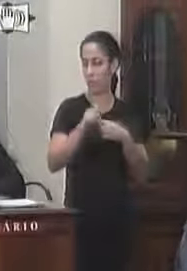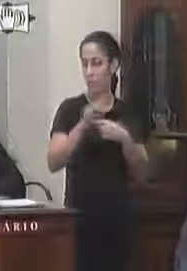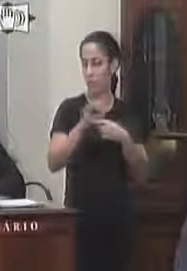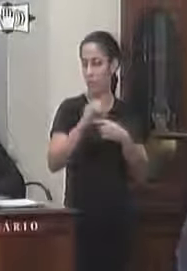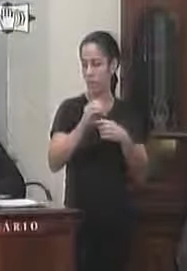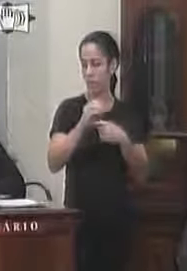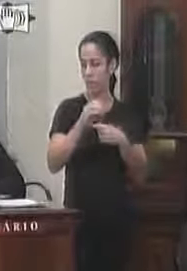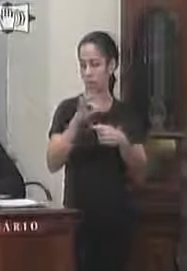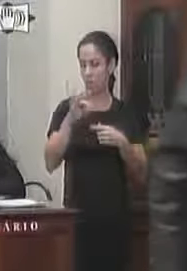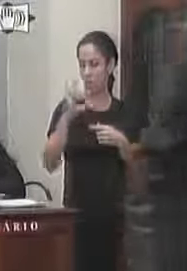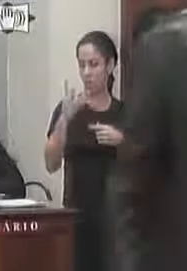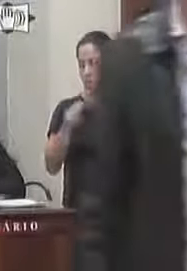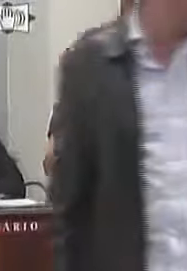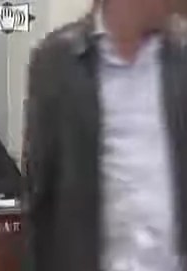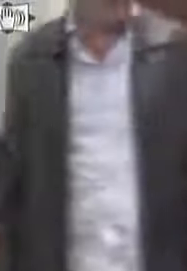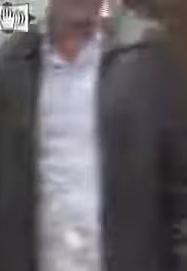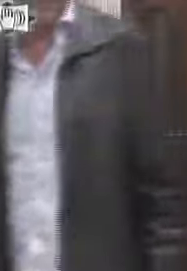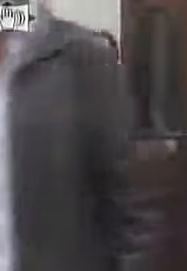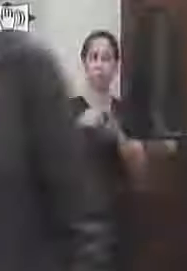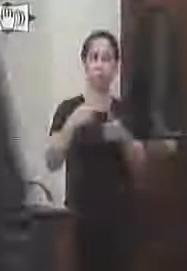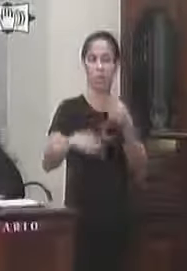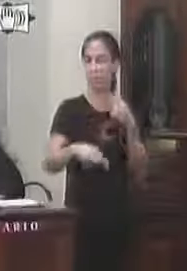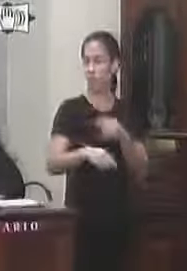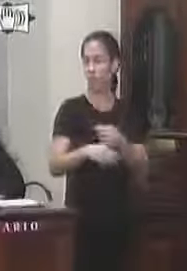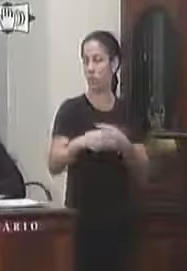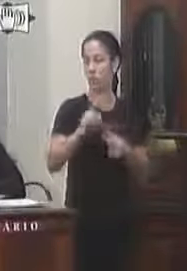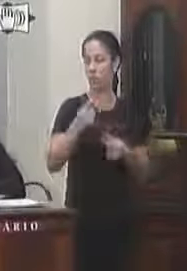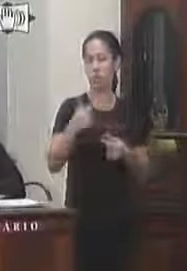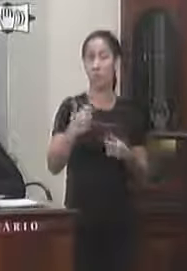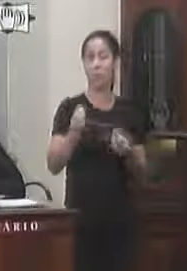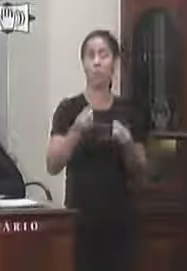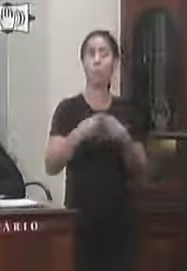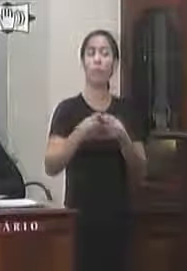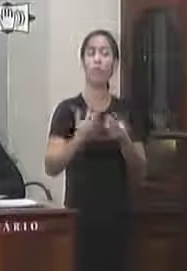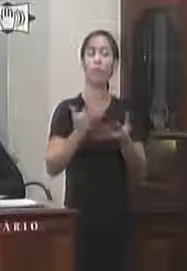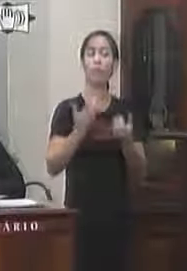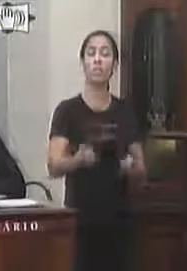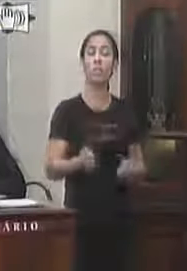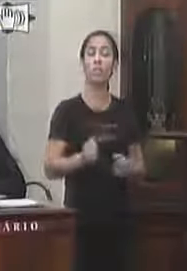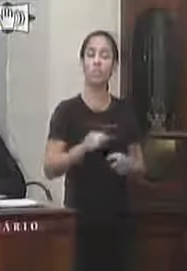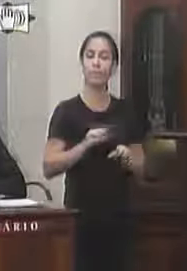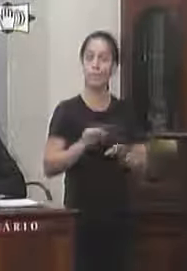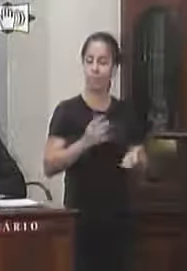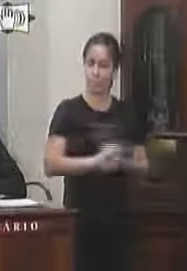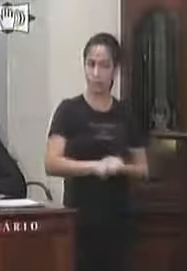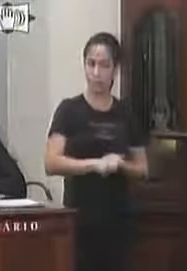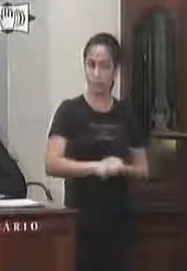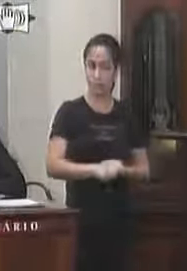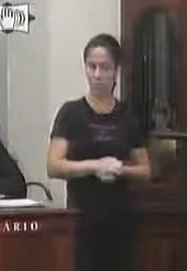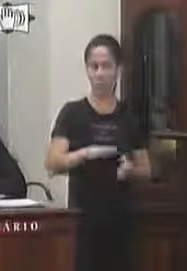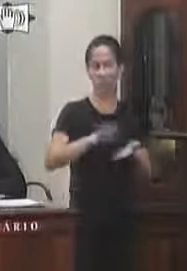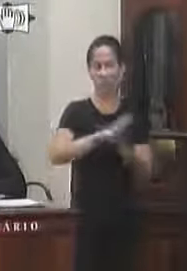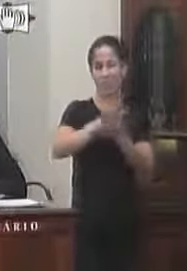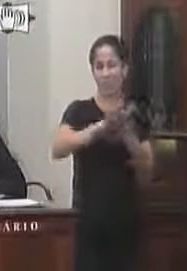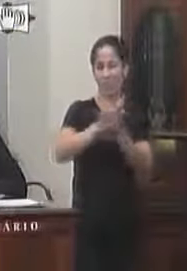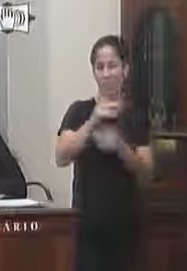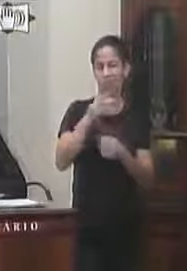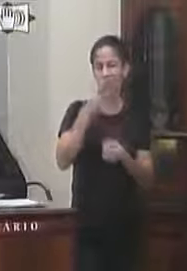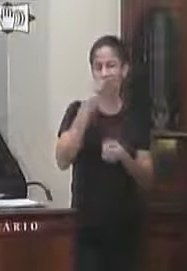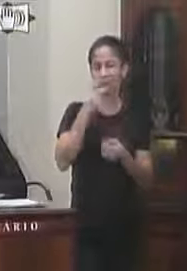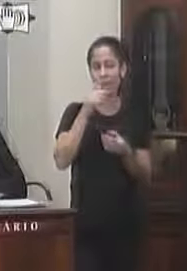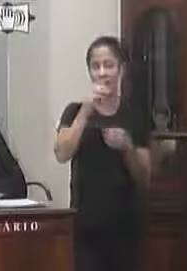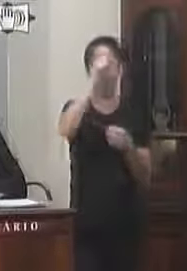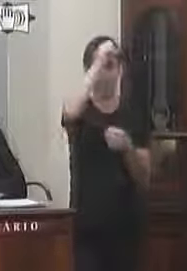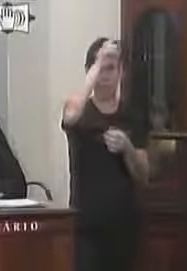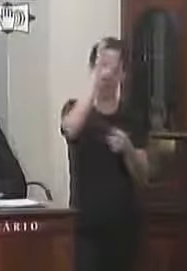total analisando o presente veto não assiste razão o chefe do Poder Executivo merecendo a rejeição do veto total pelas razões que